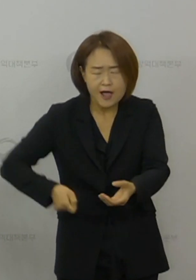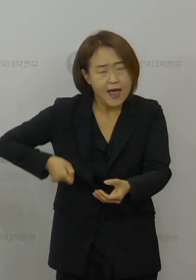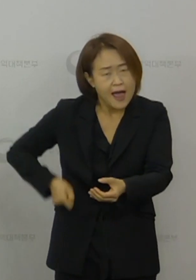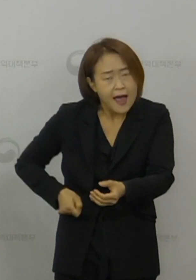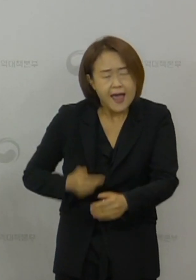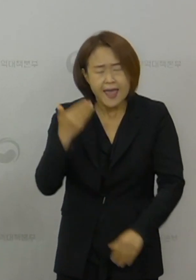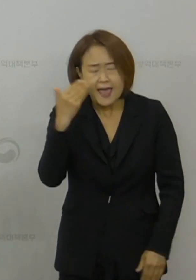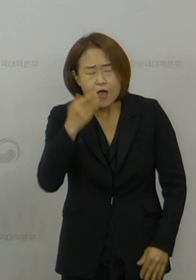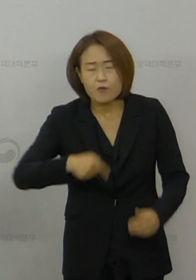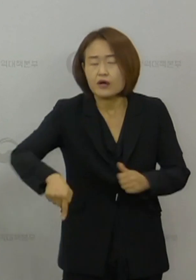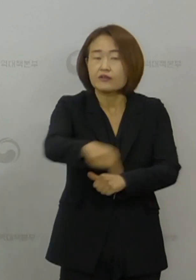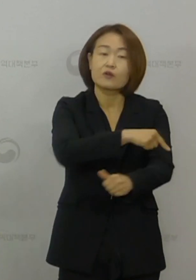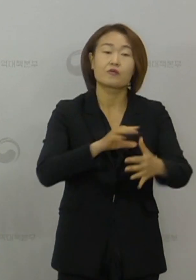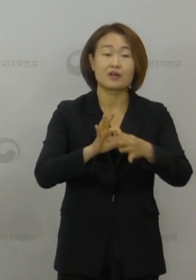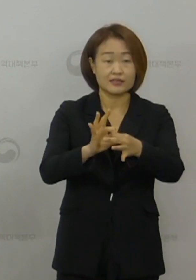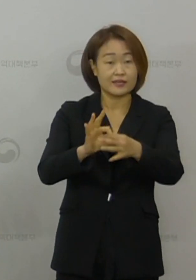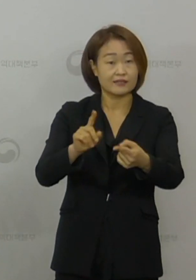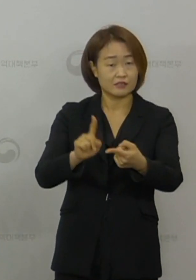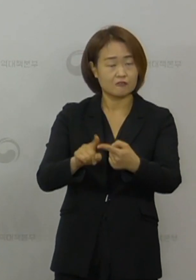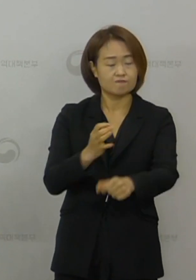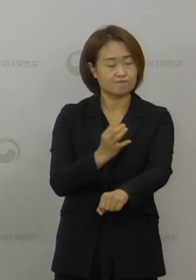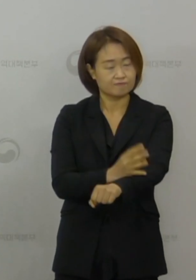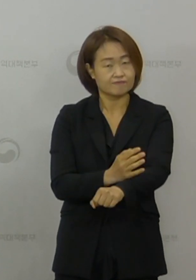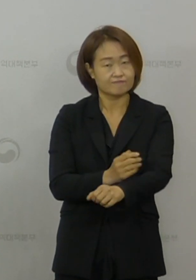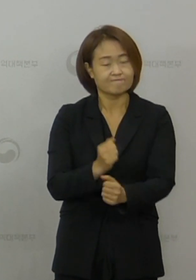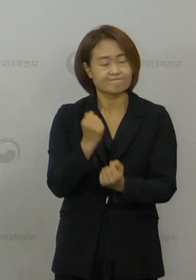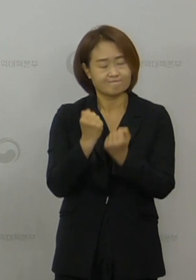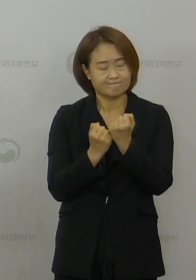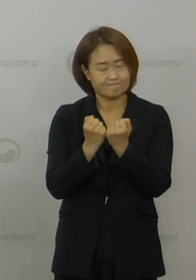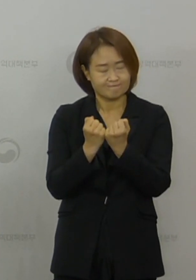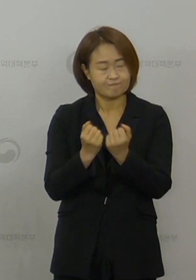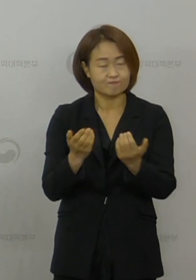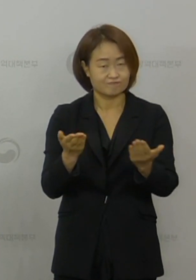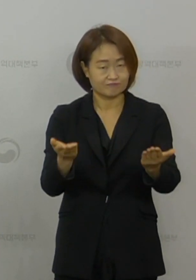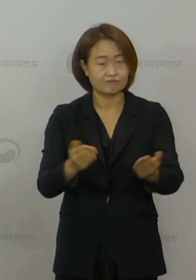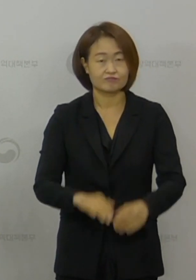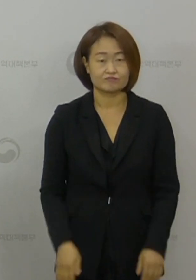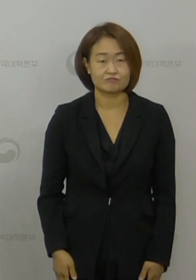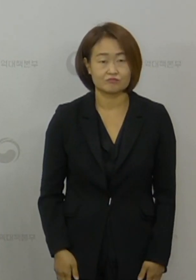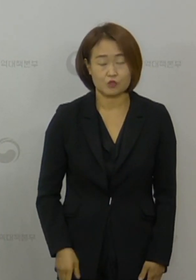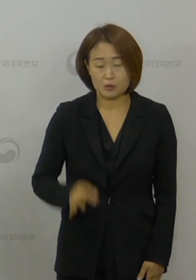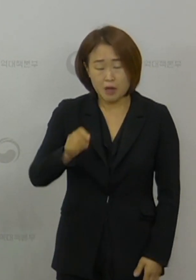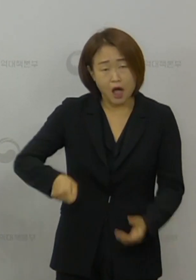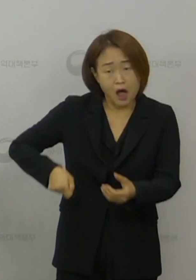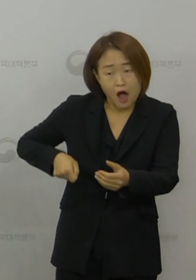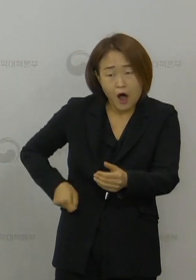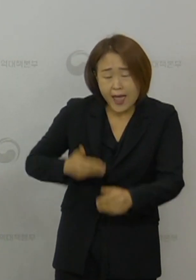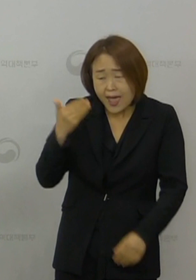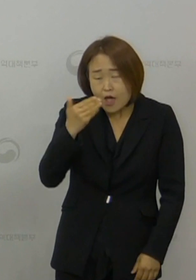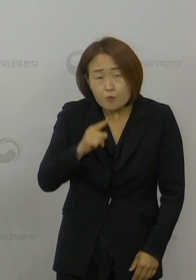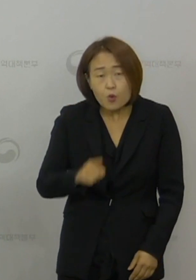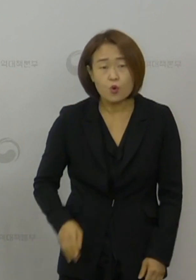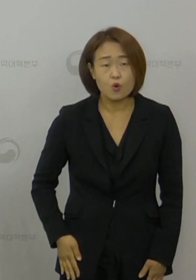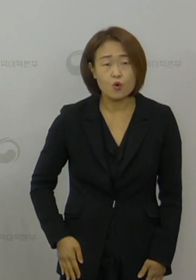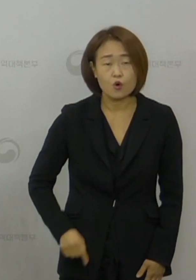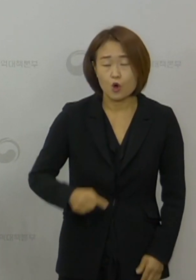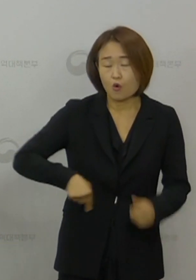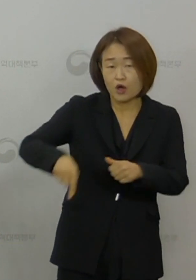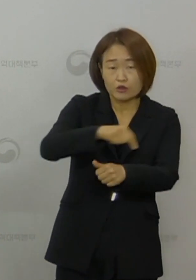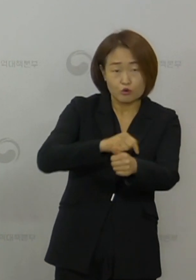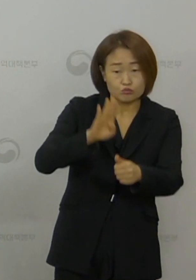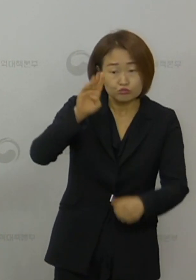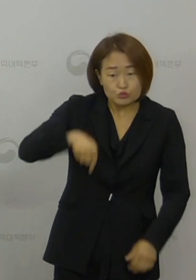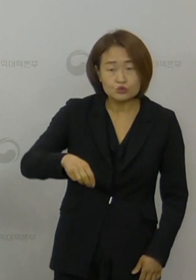환경관리와 관련해서도 말씀드리도록 하겠습니다. 통상 소독은 환경부에서 승인 또는